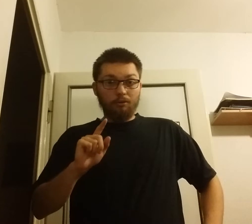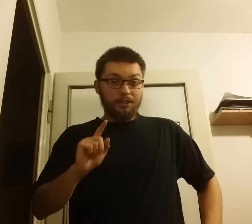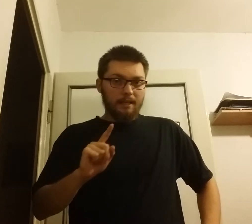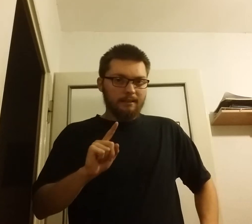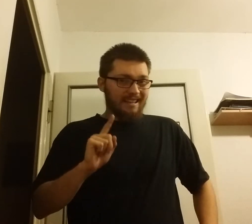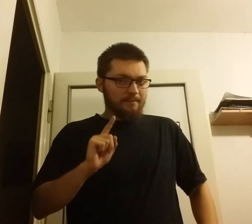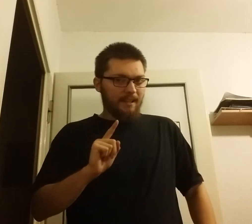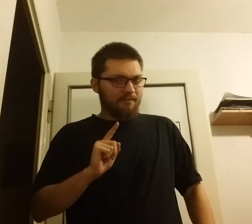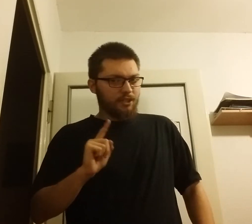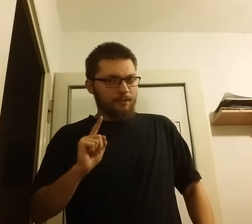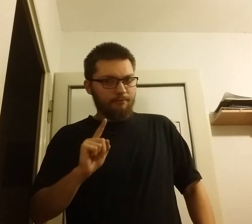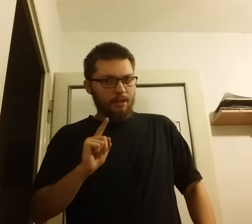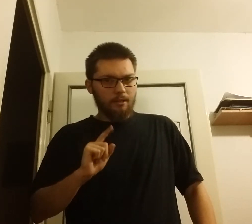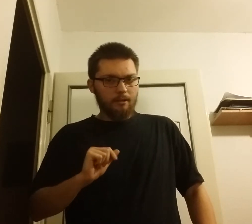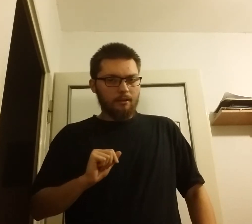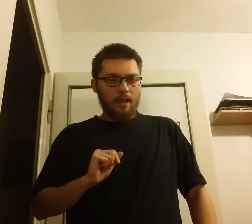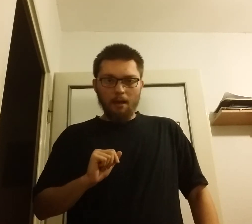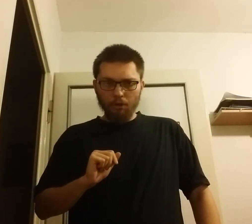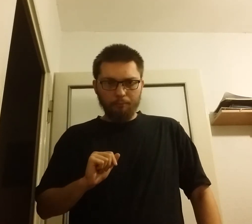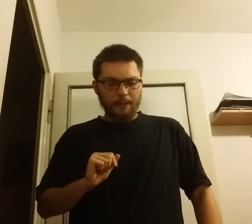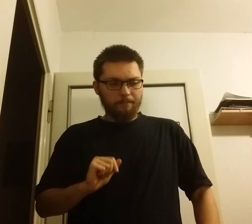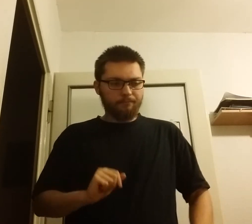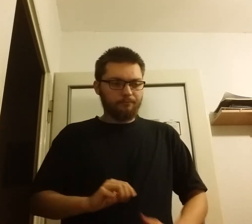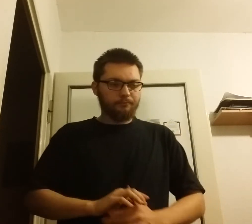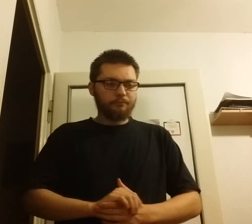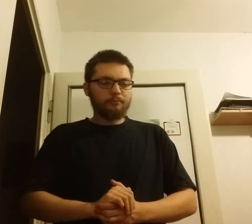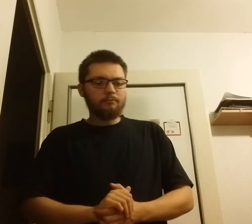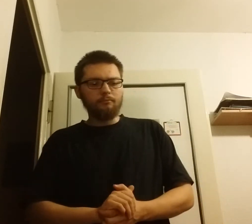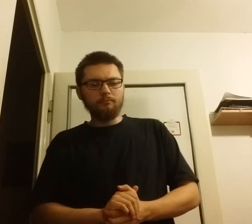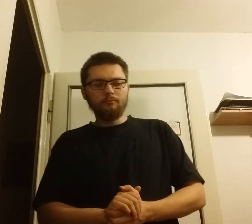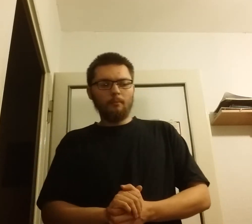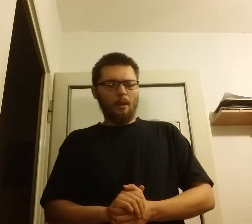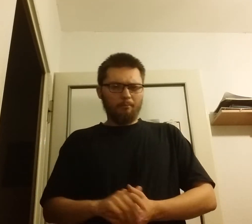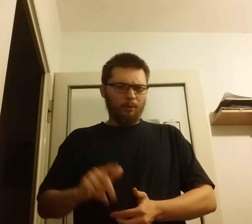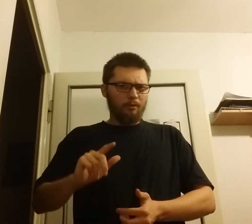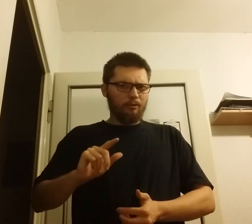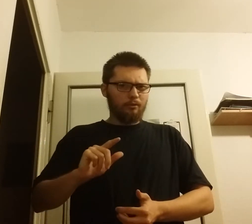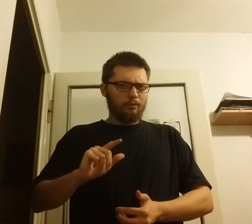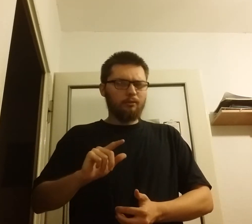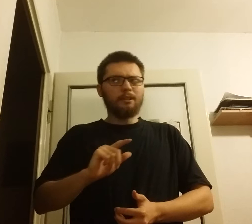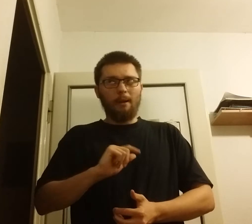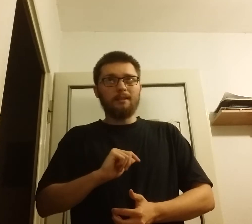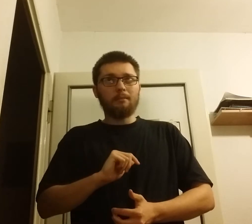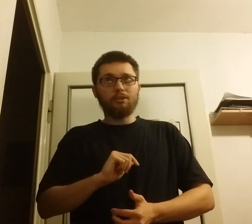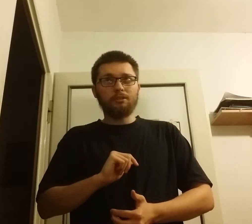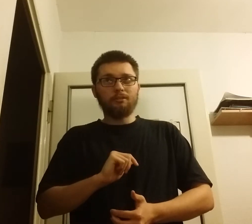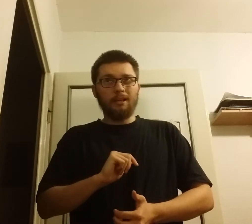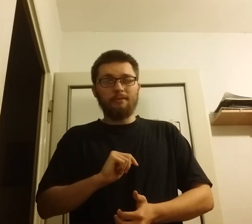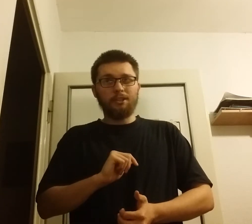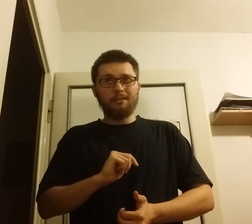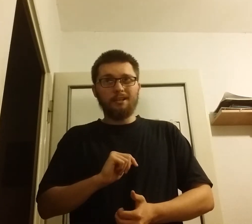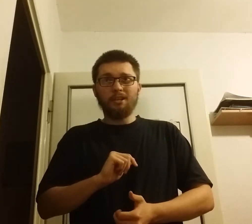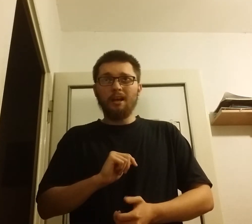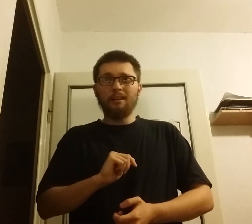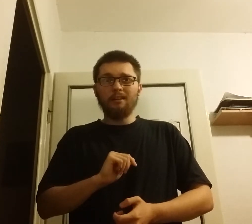jedna z pierwszych w Europie bo nie pamiętam czy na świecie też ale